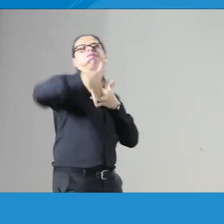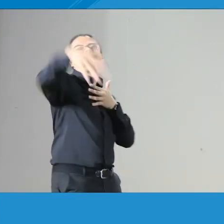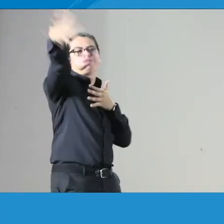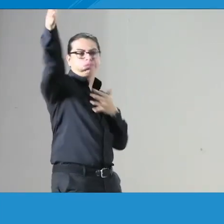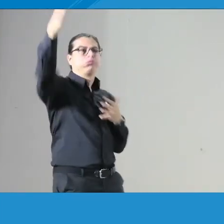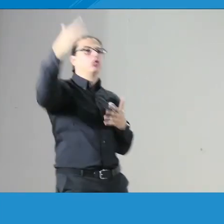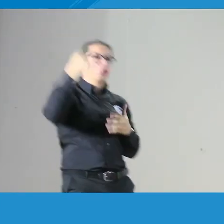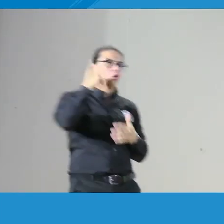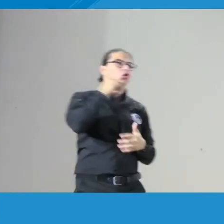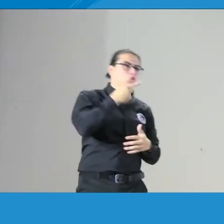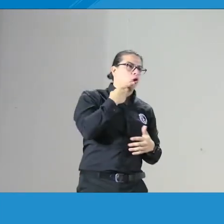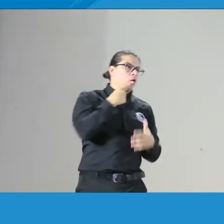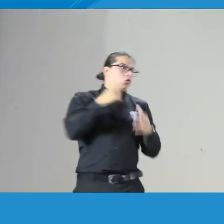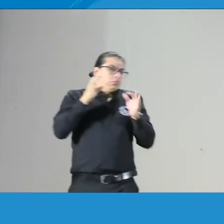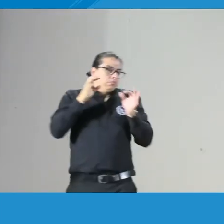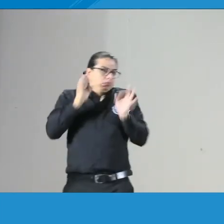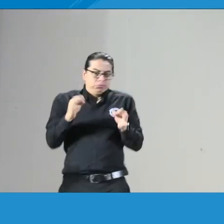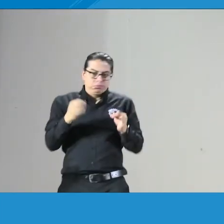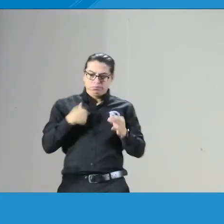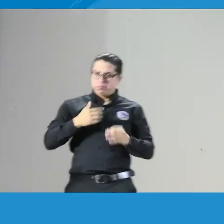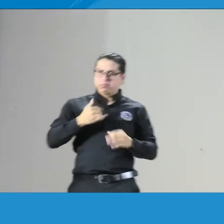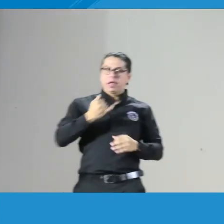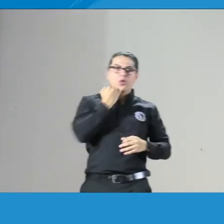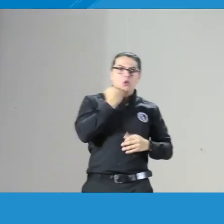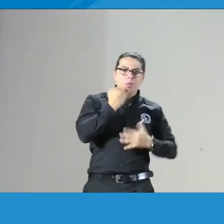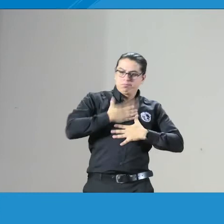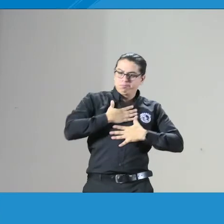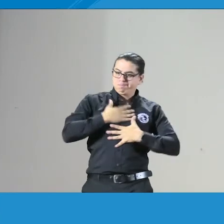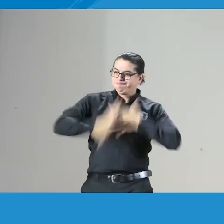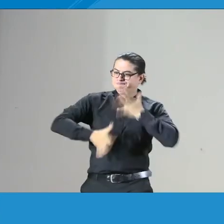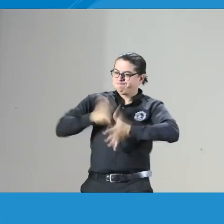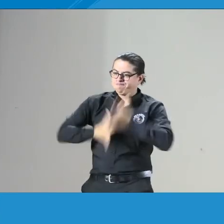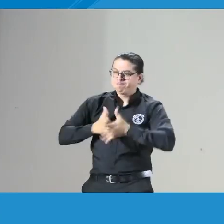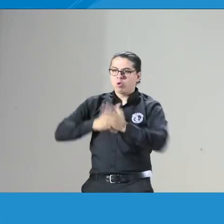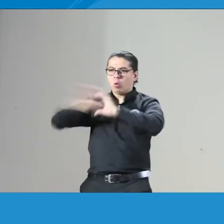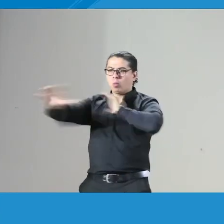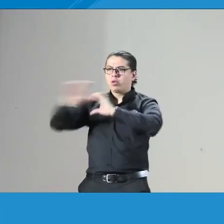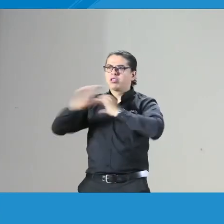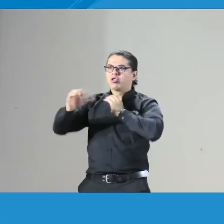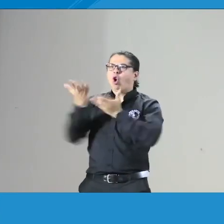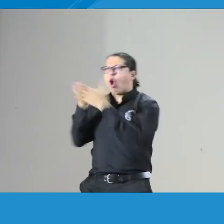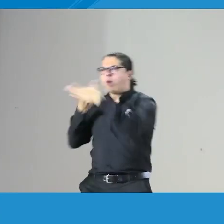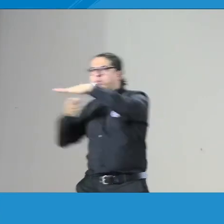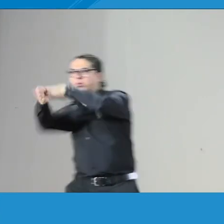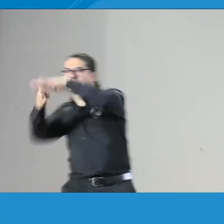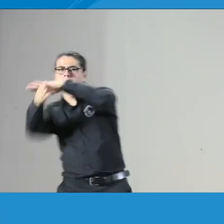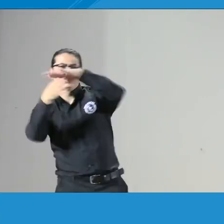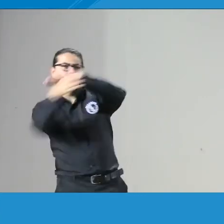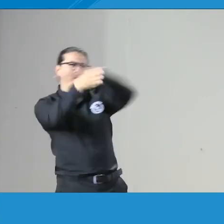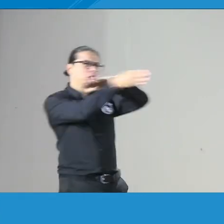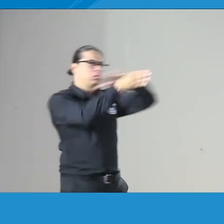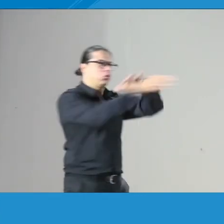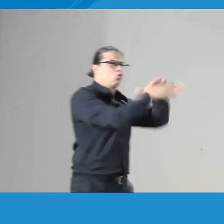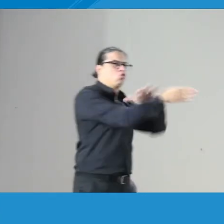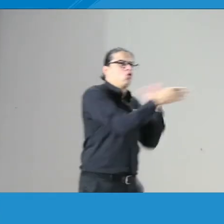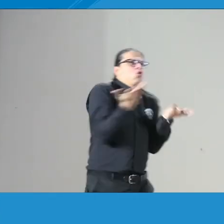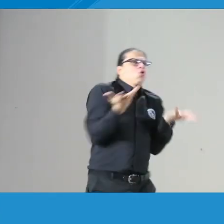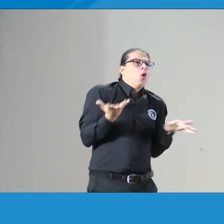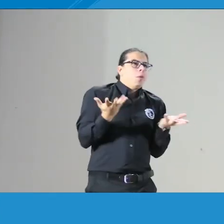abre otro camino más adelante para las personas sordas obviamente el reconocimiento de su propia lengua la comunicación y la